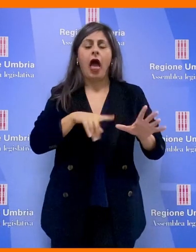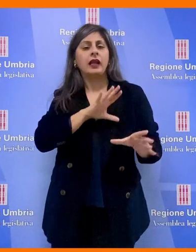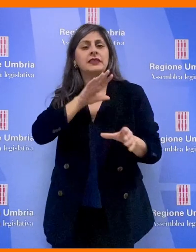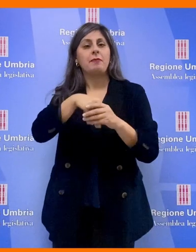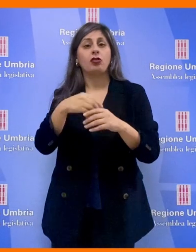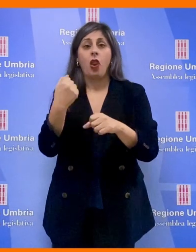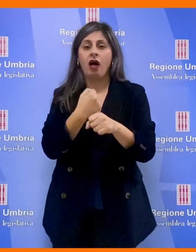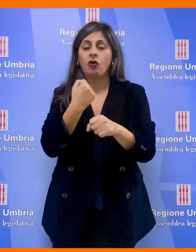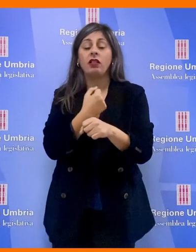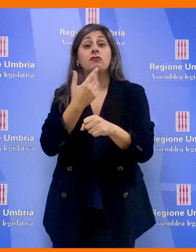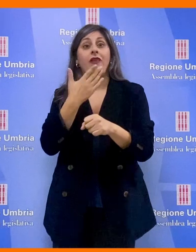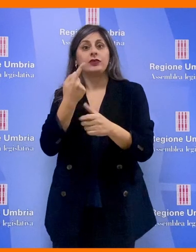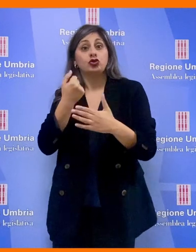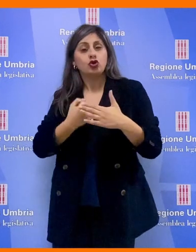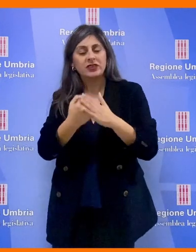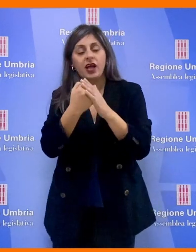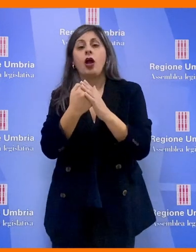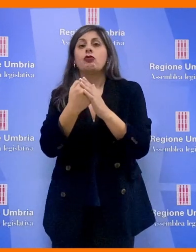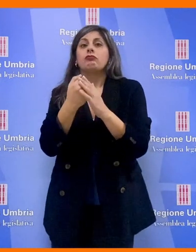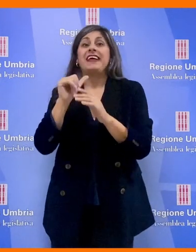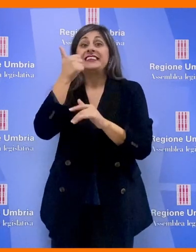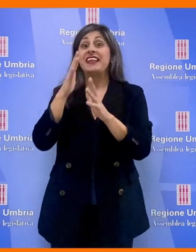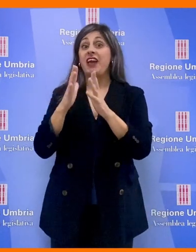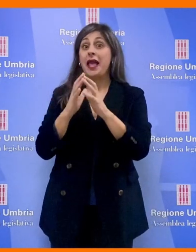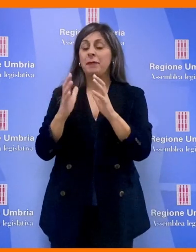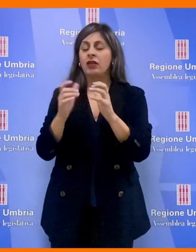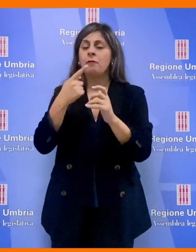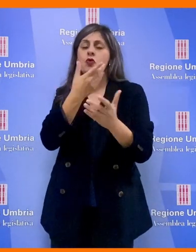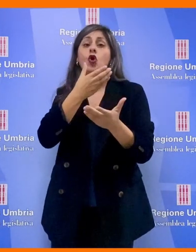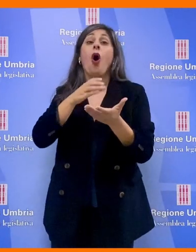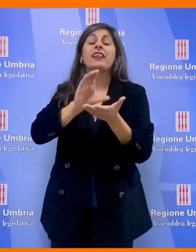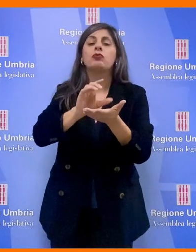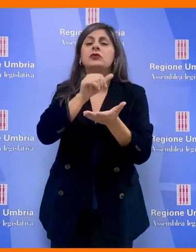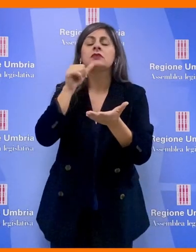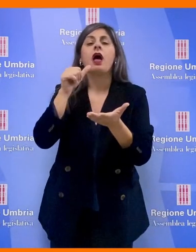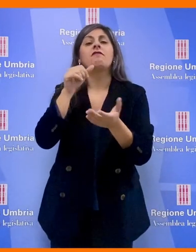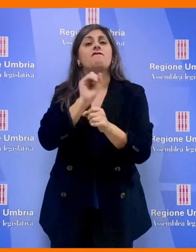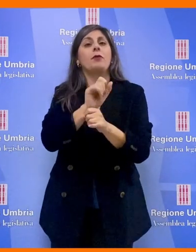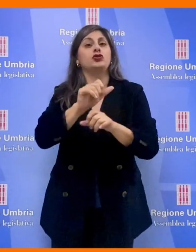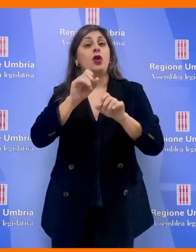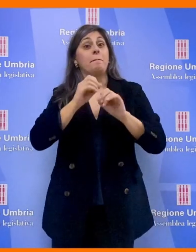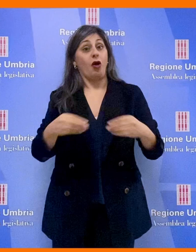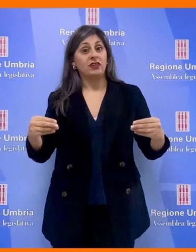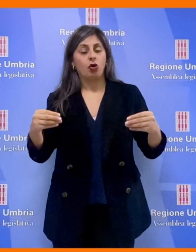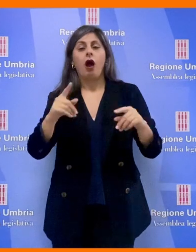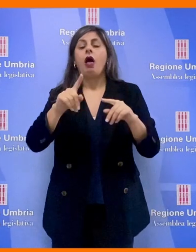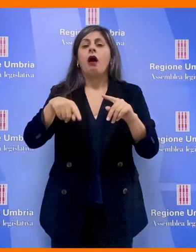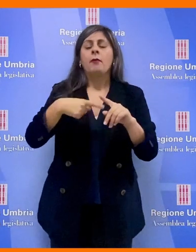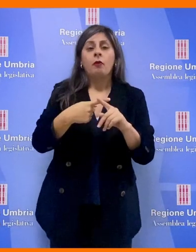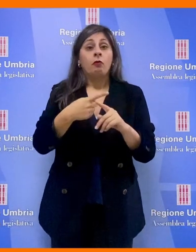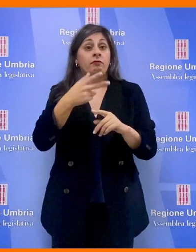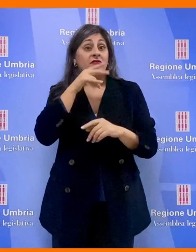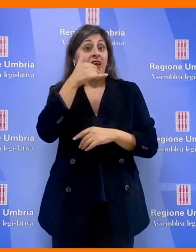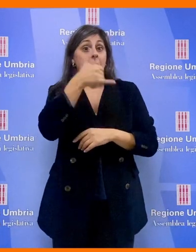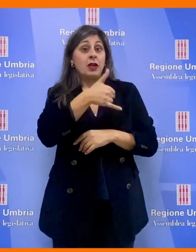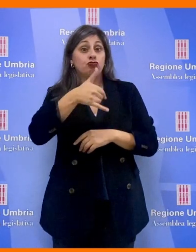forme di sostegno a iniziative imprenditoriali e contributi per la formazione professionale e anche a valutare nei casi